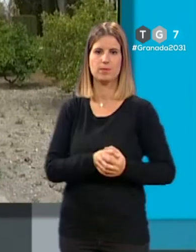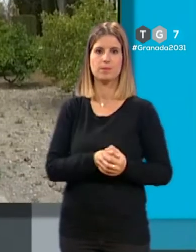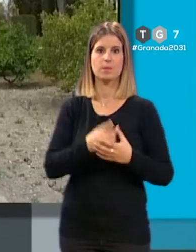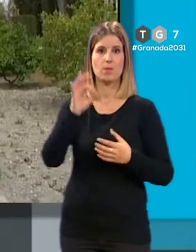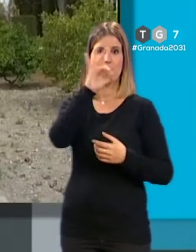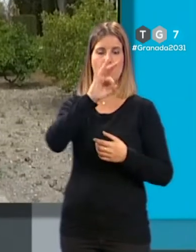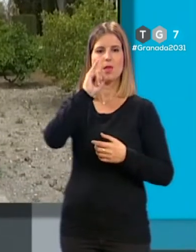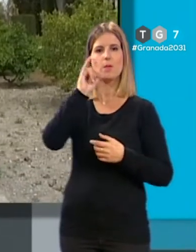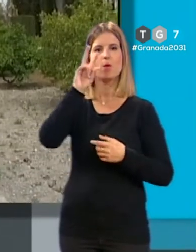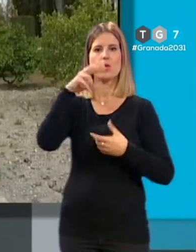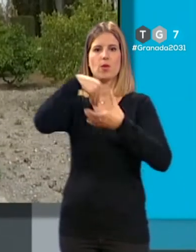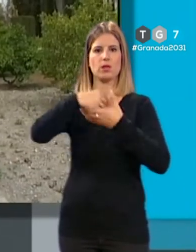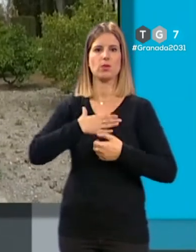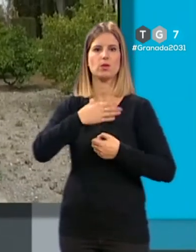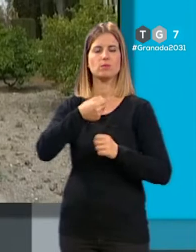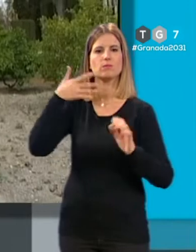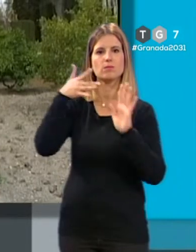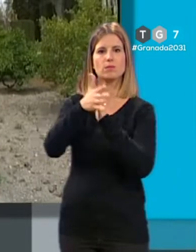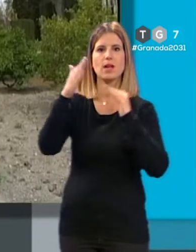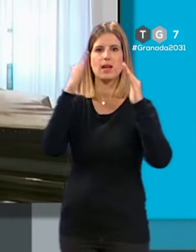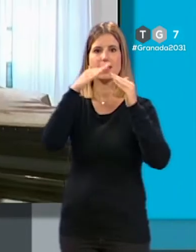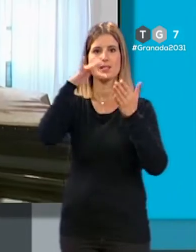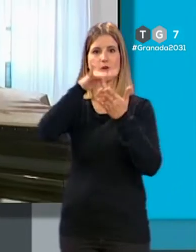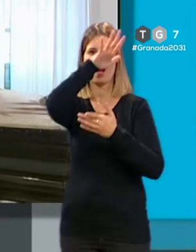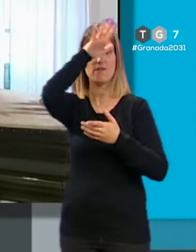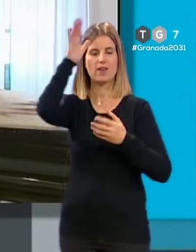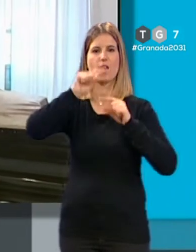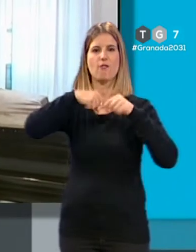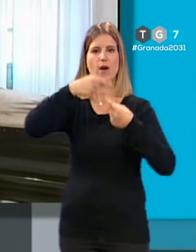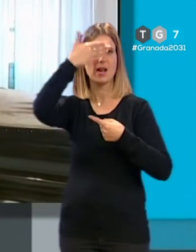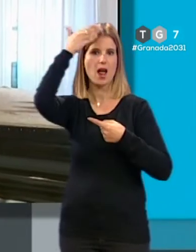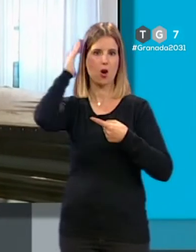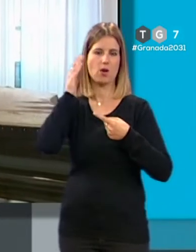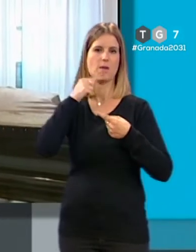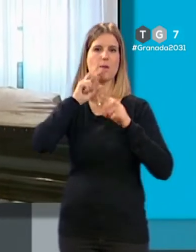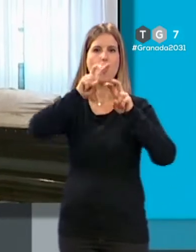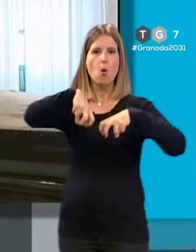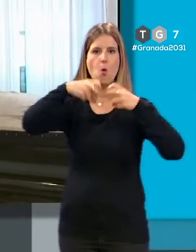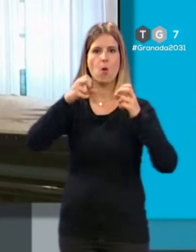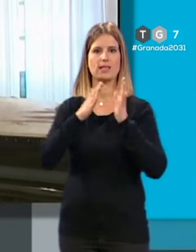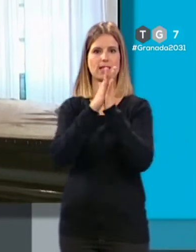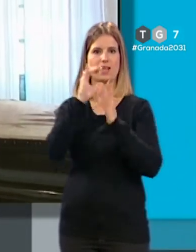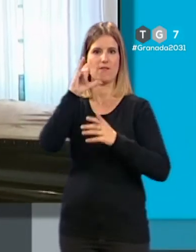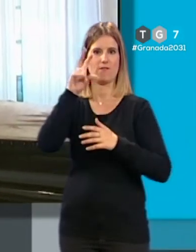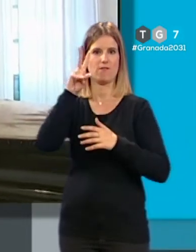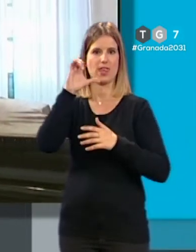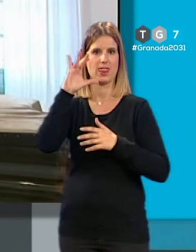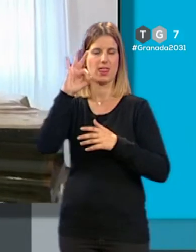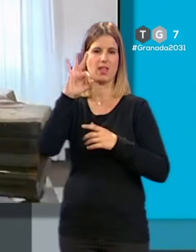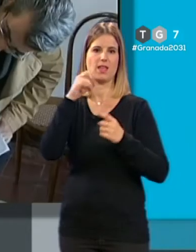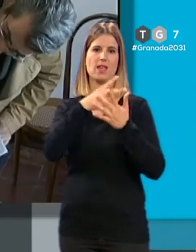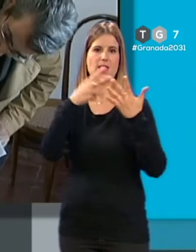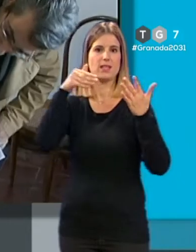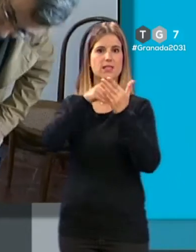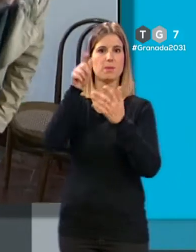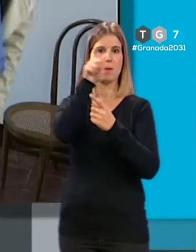Podemos Izquierda Unida en el consistorio ha expuesto que la Casa de Verano de la familia Lorca en la huerta de San Vicente, visitada por entre 17.000 y 20.000 personas